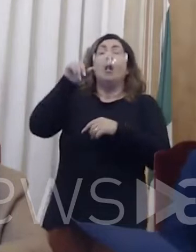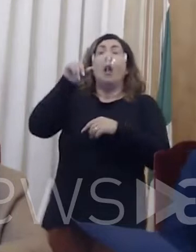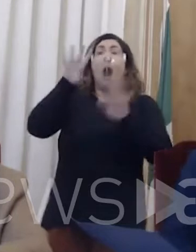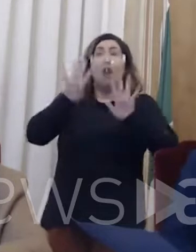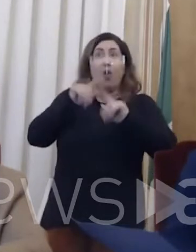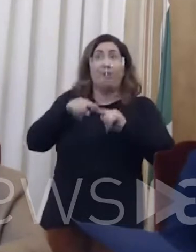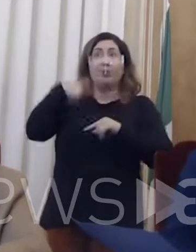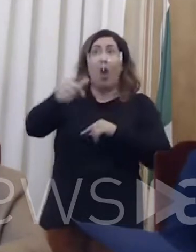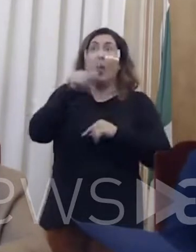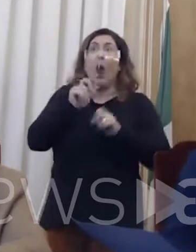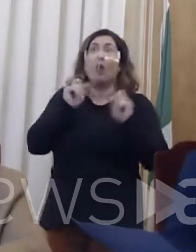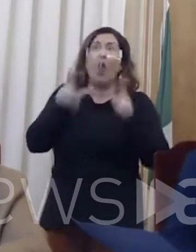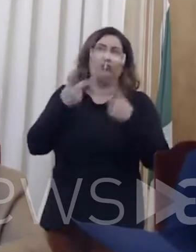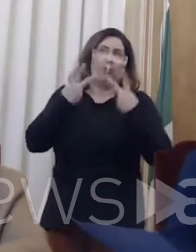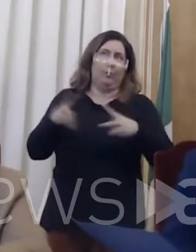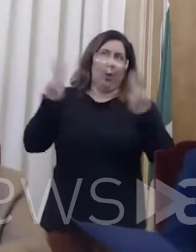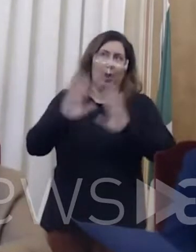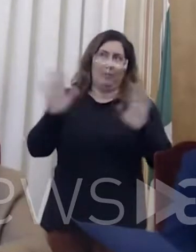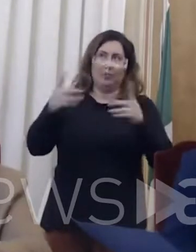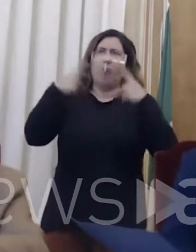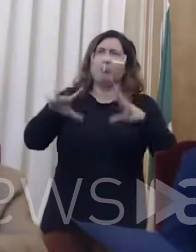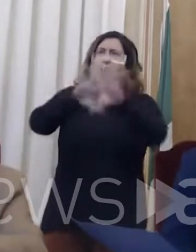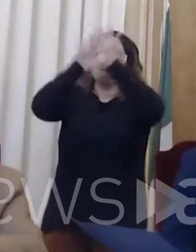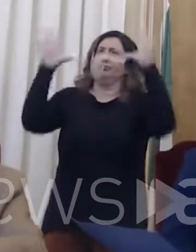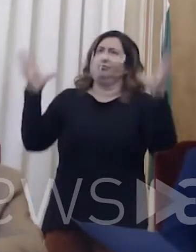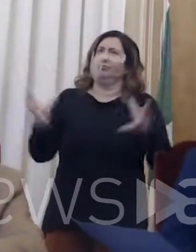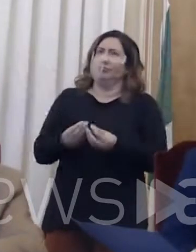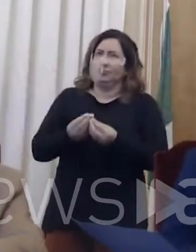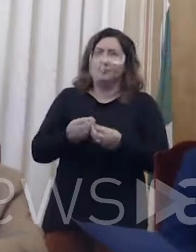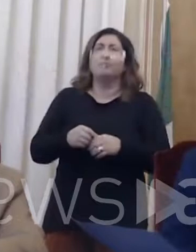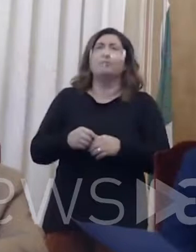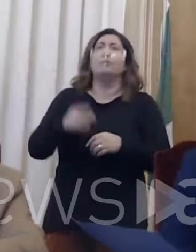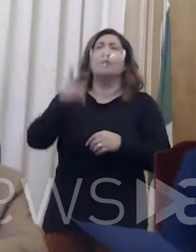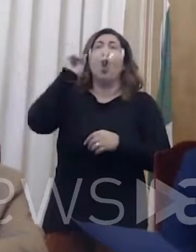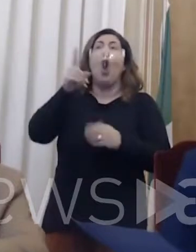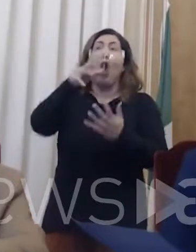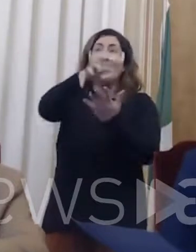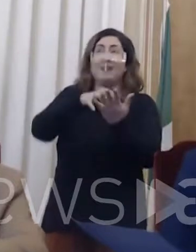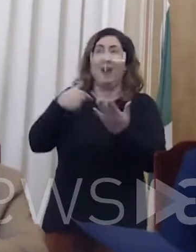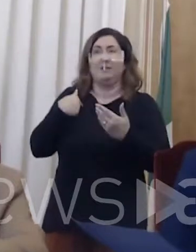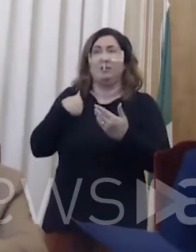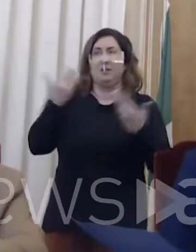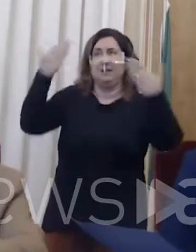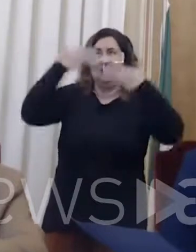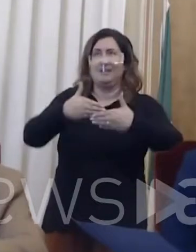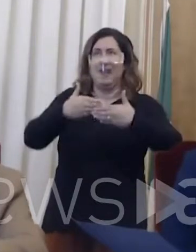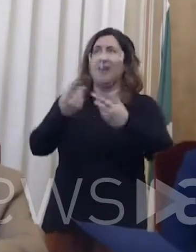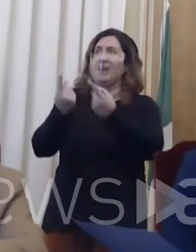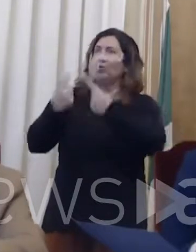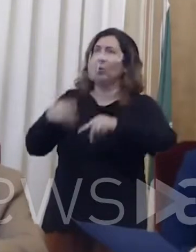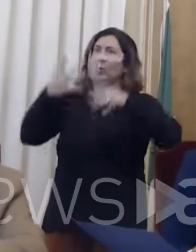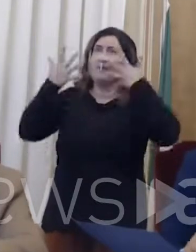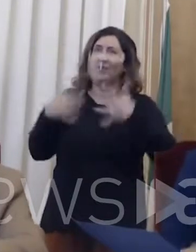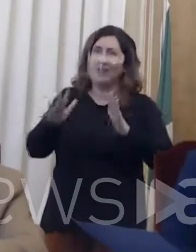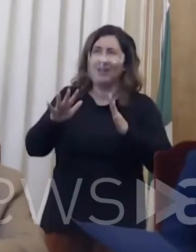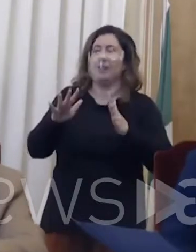rattenuto un'intesa complessiva molto ampia di tutto il Piemonte. L'ordinanza che io firmerò questa sera dopo la giunta in